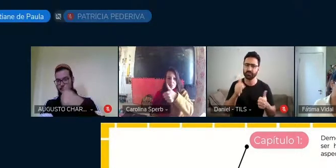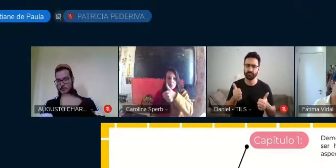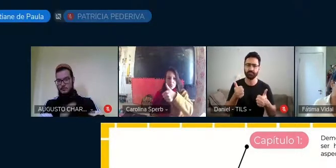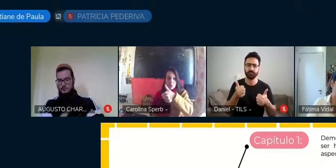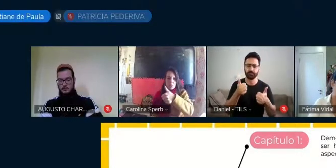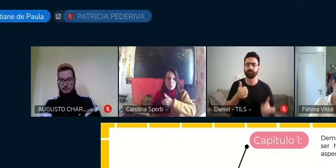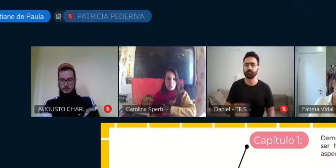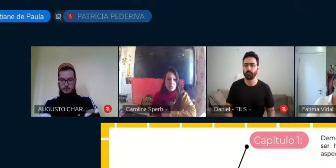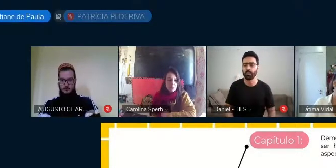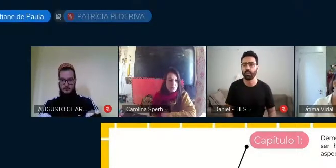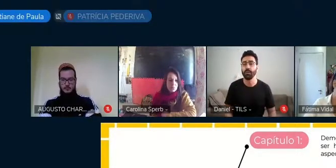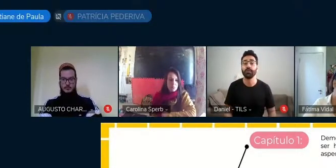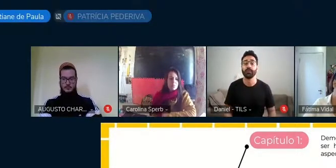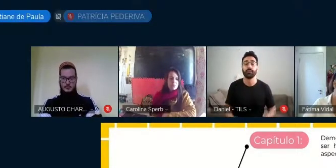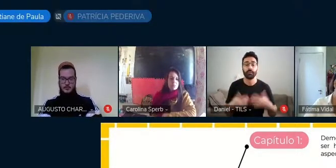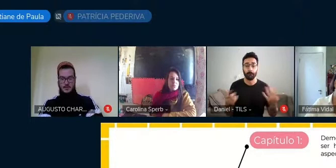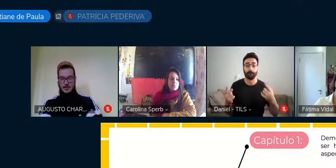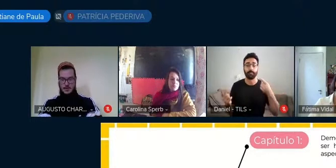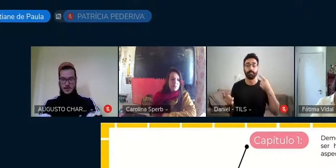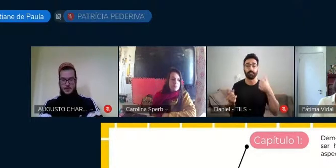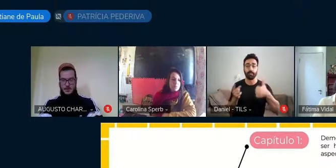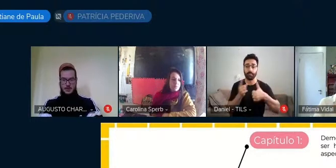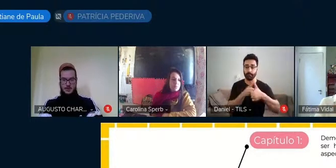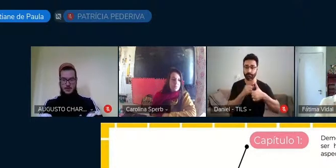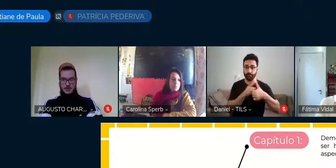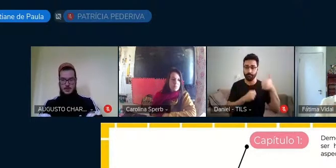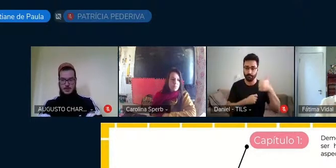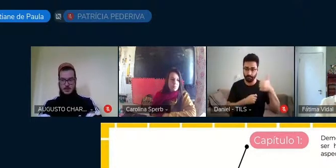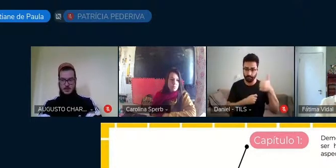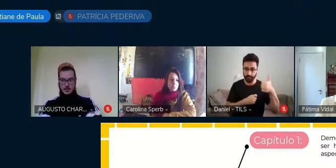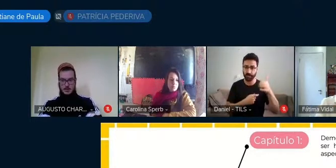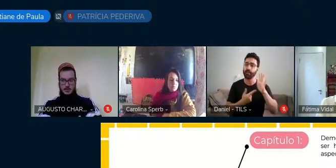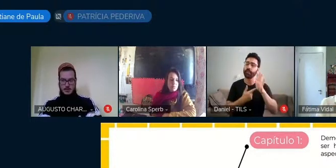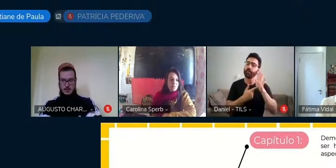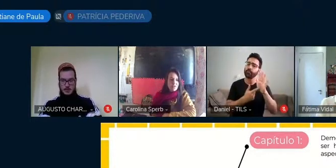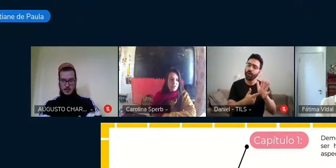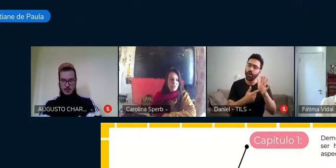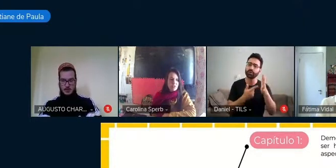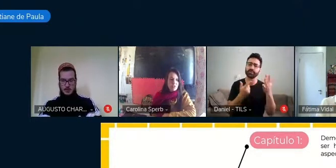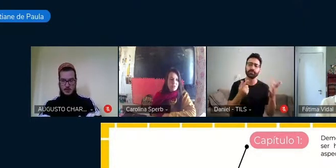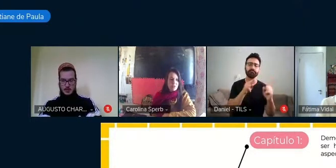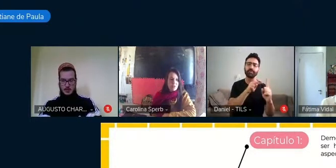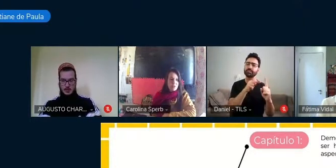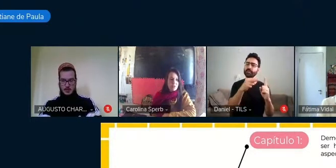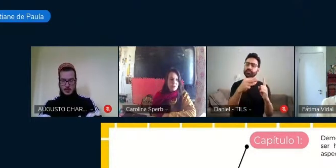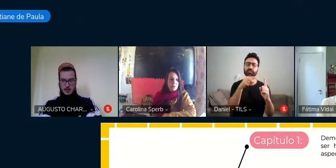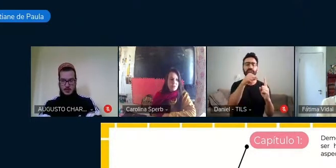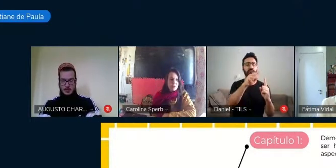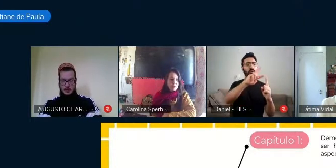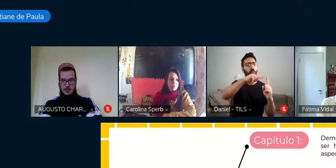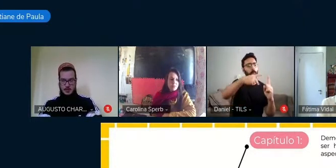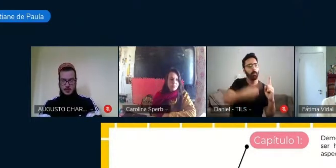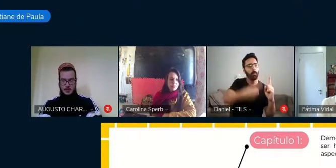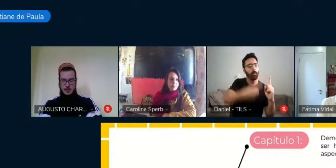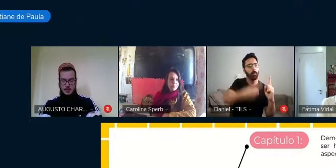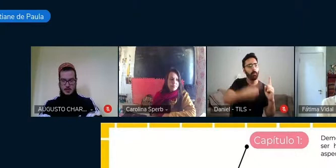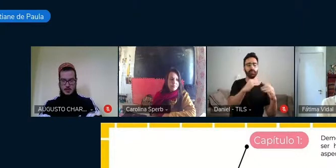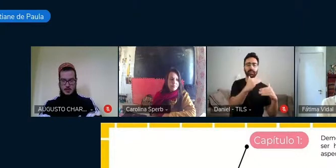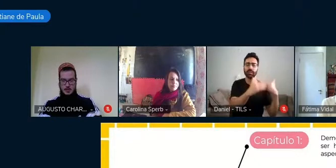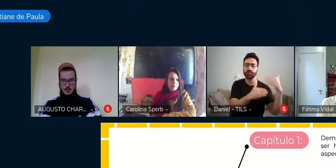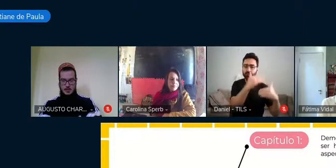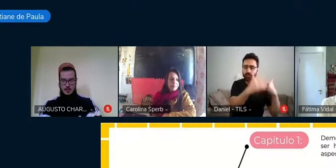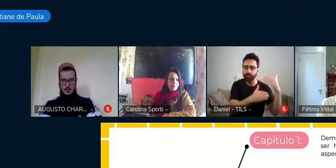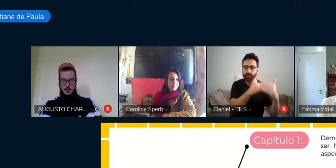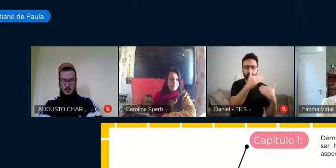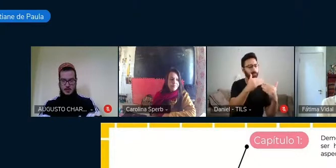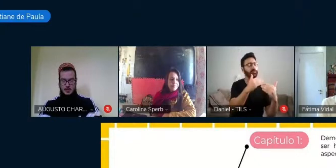No primeiro capítulo, ele demonstra as ideias que norteiam nosso olhar para o ser humano e seu desenvolvimento perpassando aspectos da